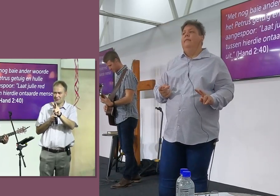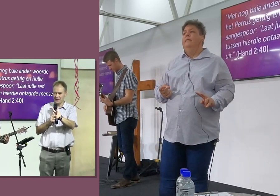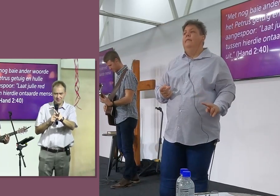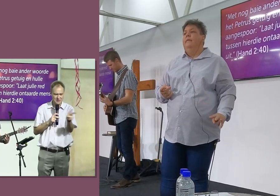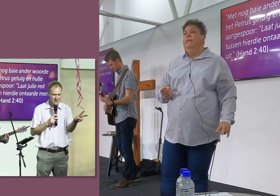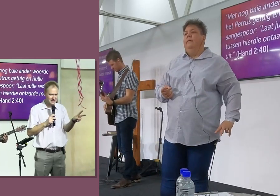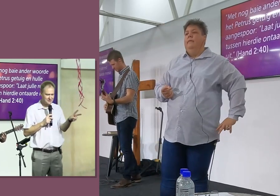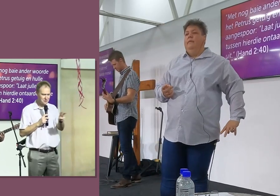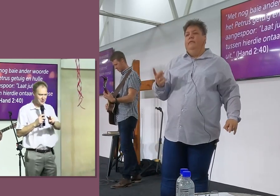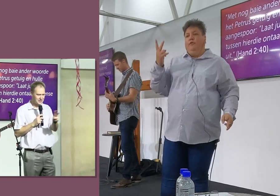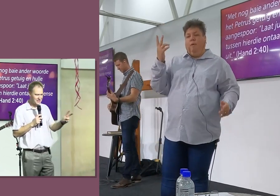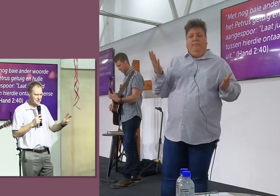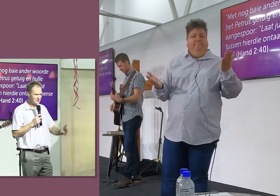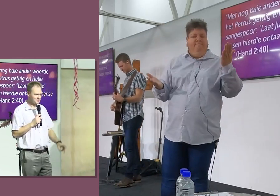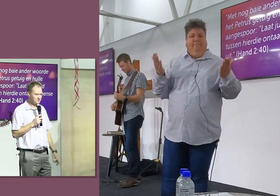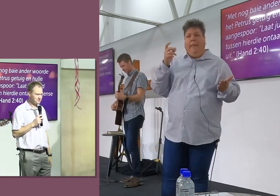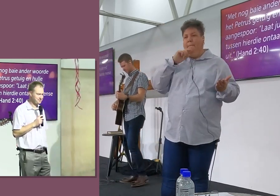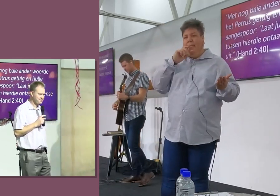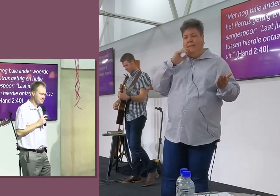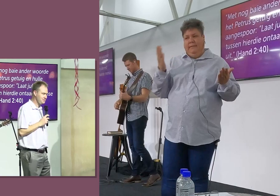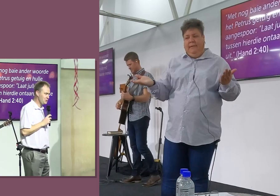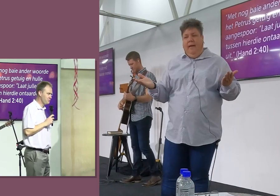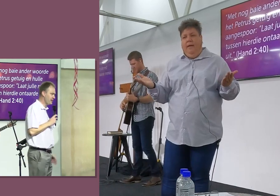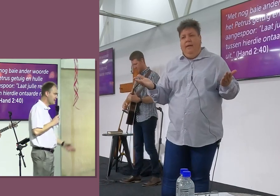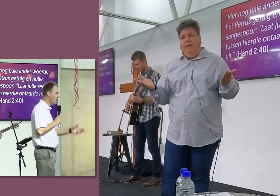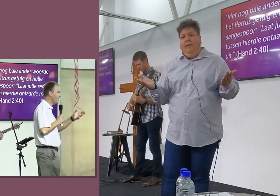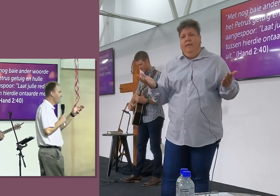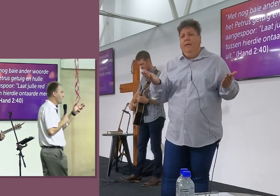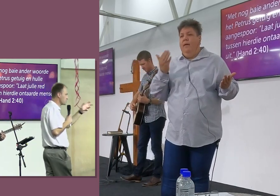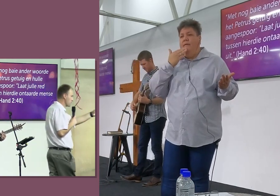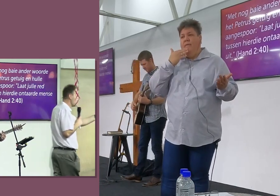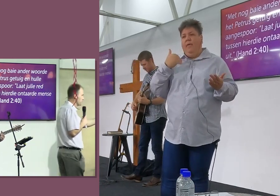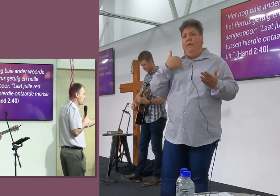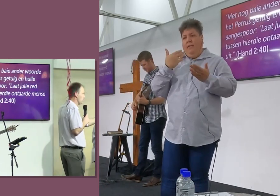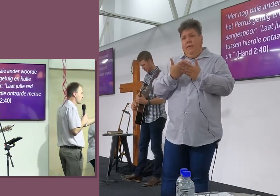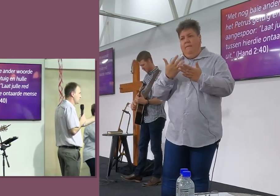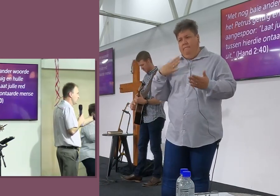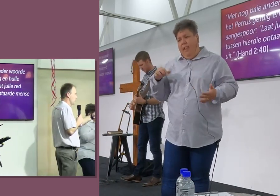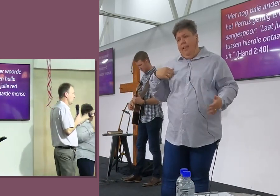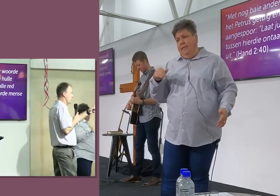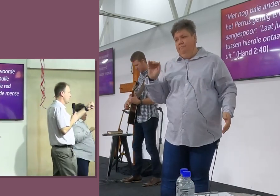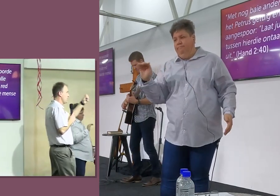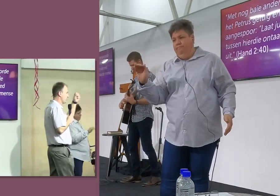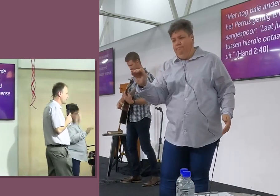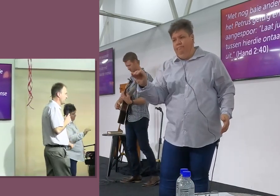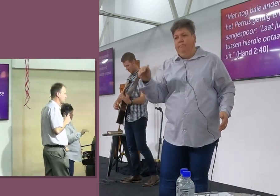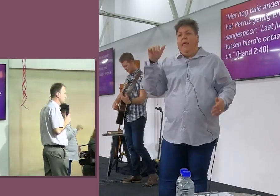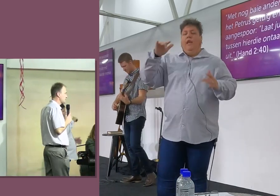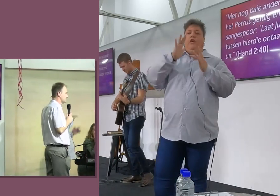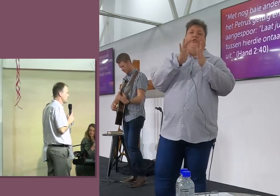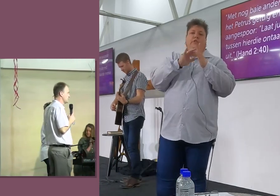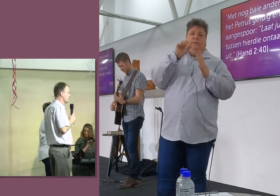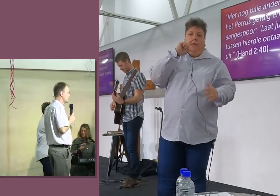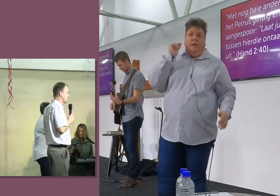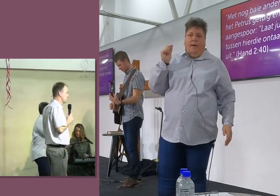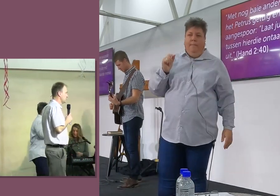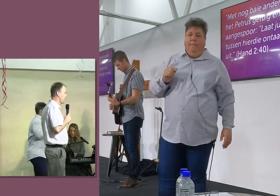hy stoot die bus mense vir oogendies, ook wie ek aanspraak wil maak in die naam van Jesus.